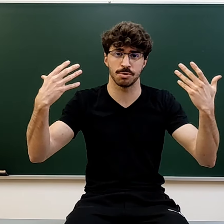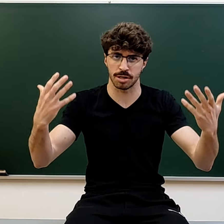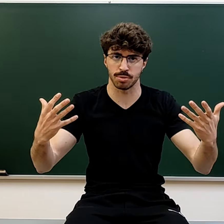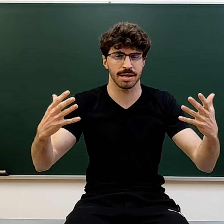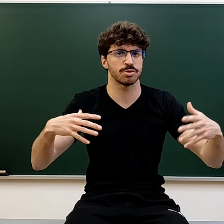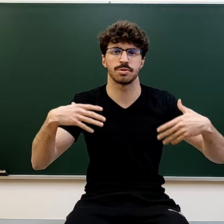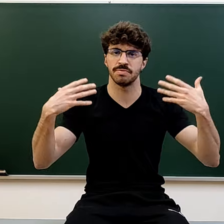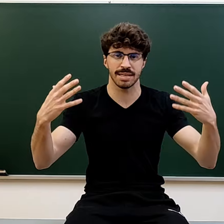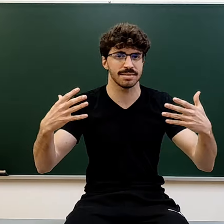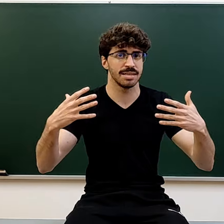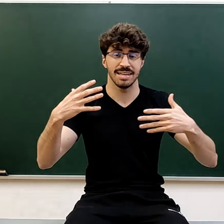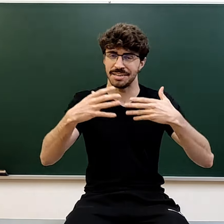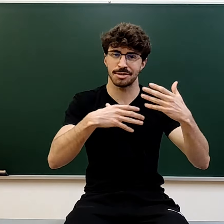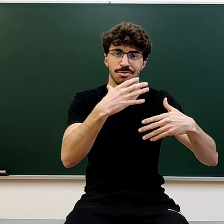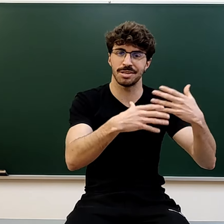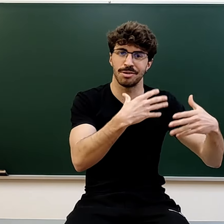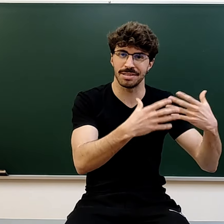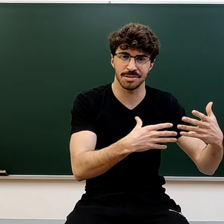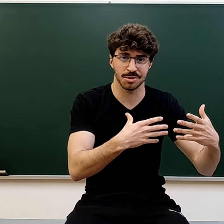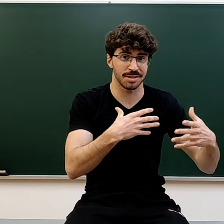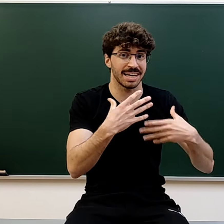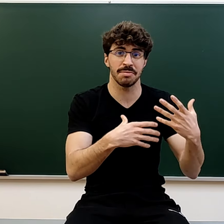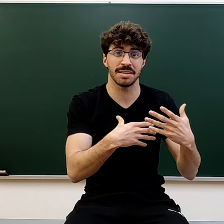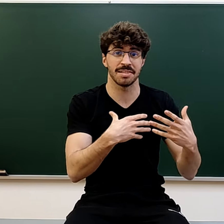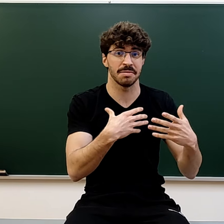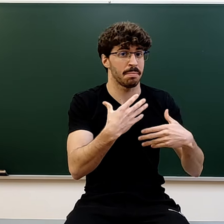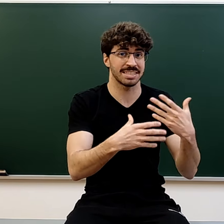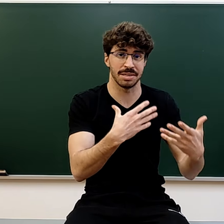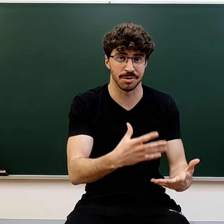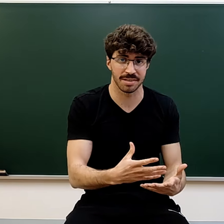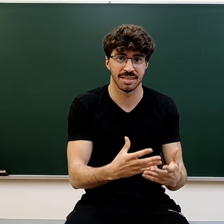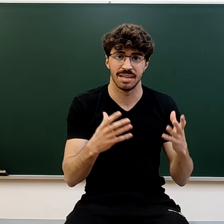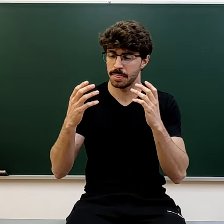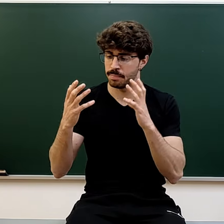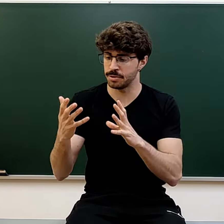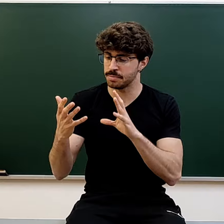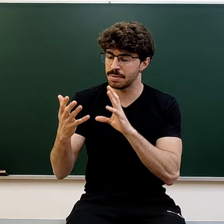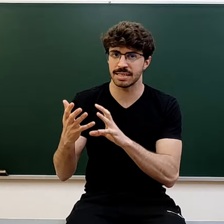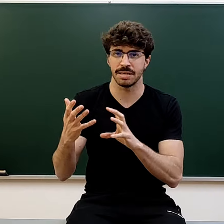tus resultados, tu confianza, y es como un círculo vicioso donde cada vez pasa mejor, pero básicamente,